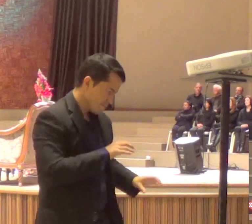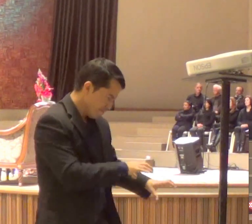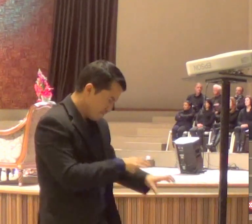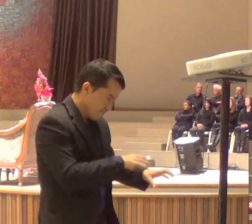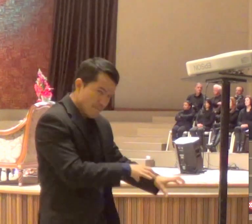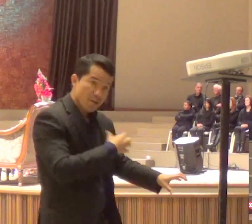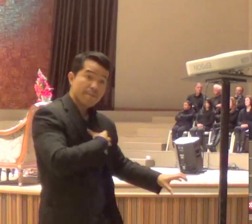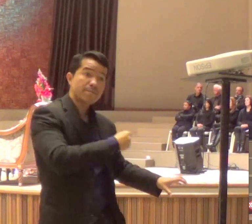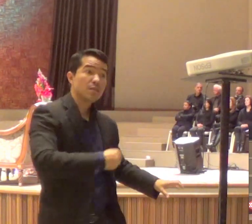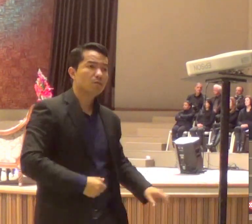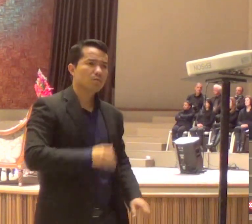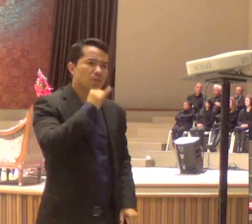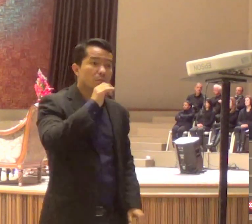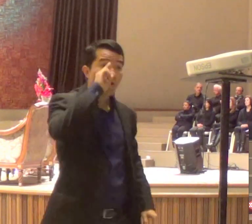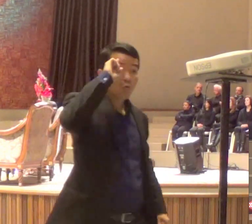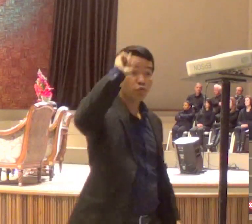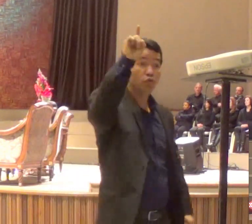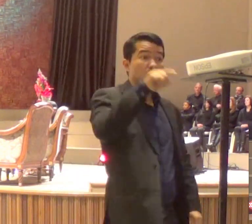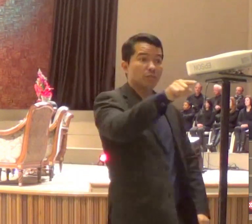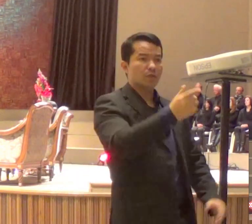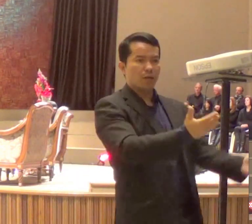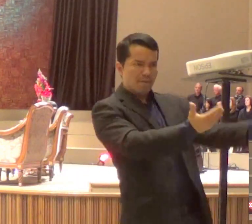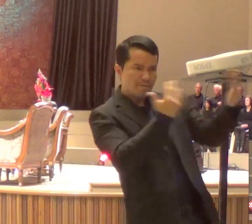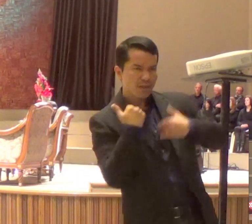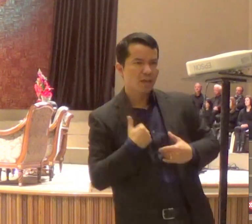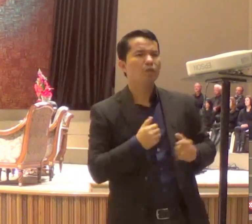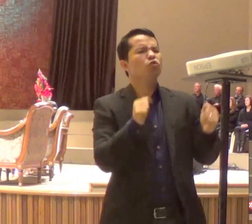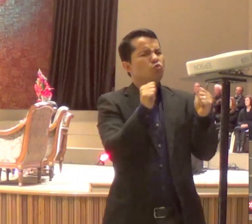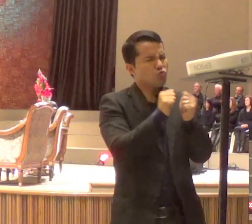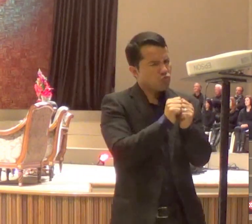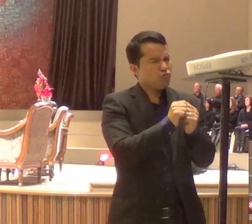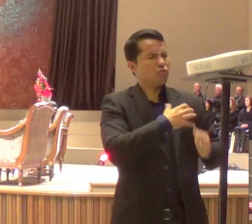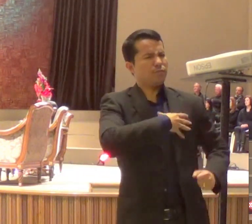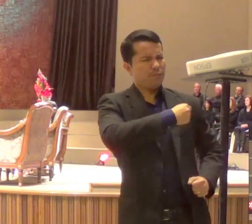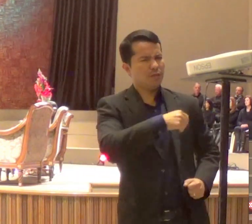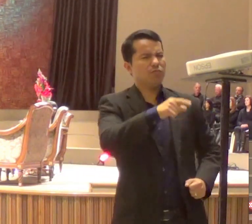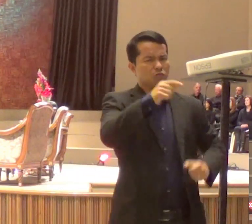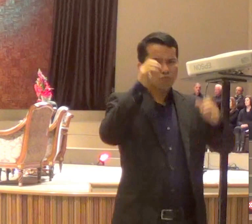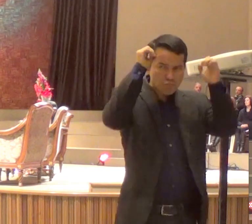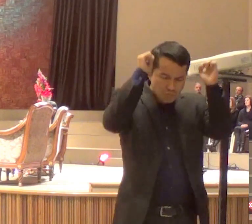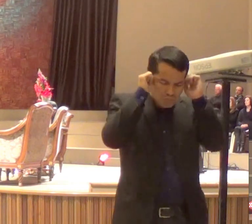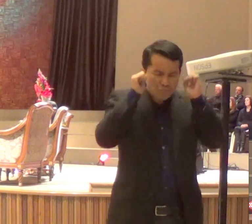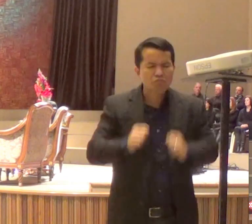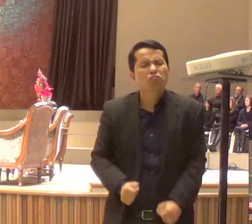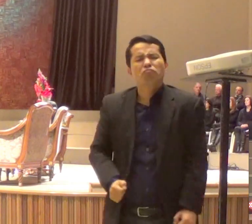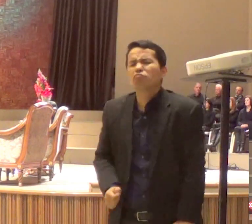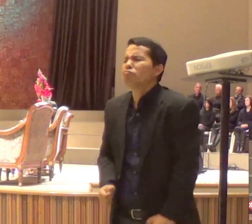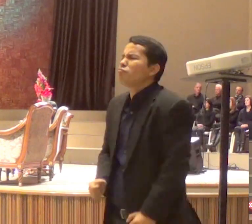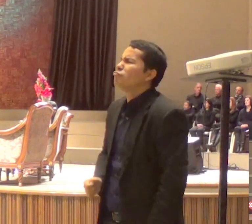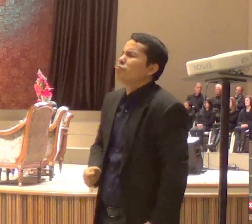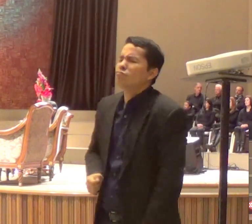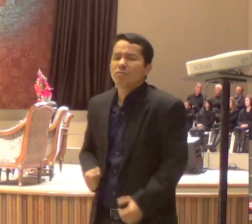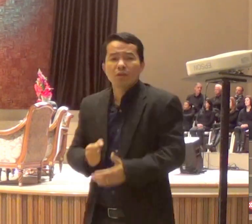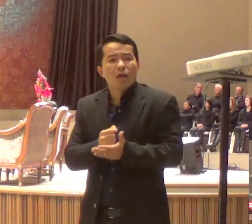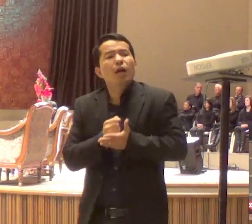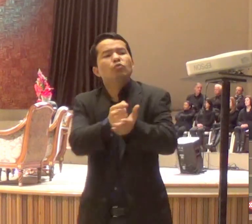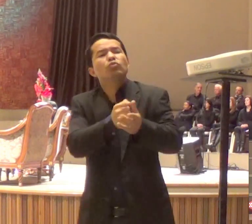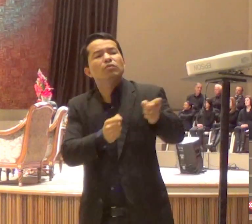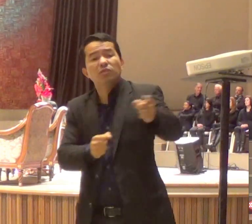vem um dia trabalhar, lá no estacionamento, bota um gorrinho no seu filho, e traz ele para ajudar você, ele nunca mais vai